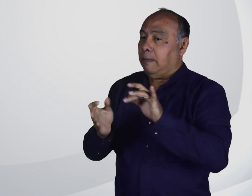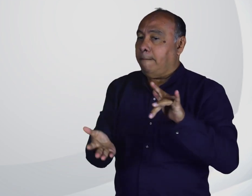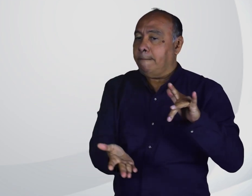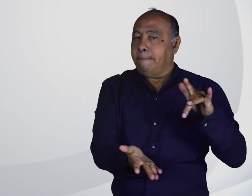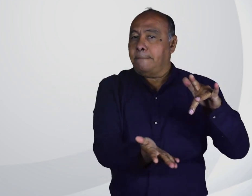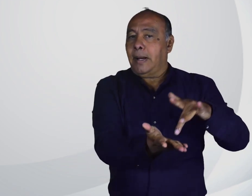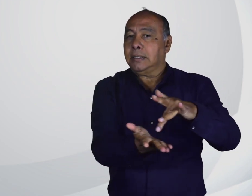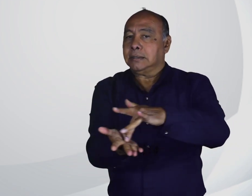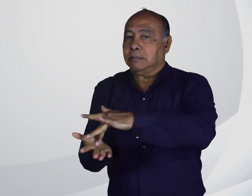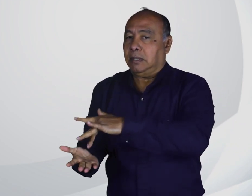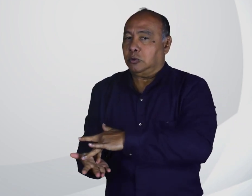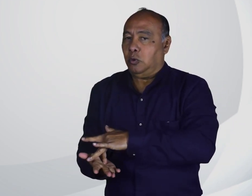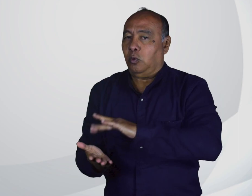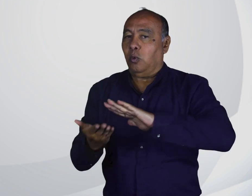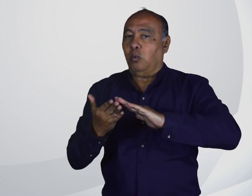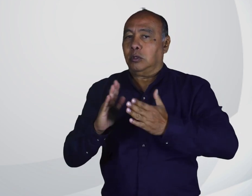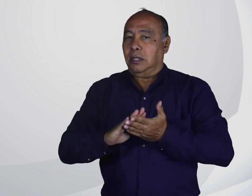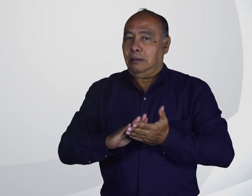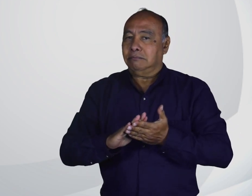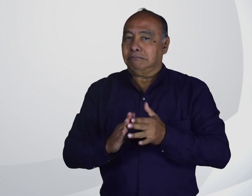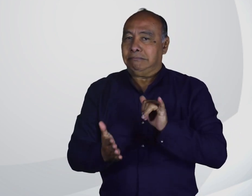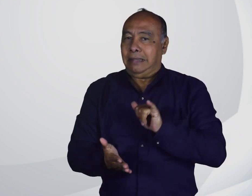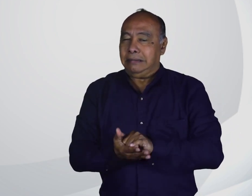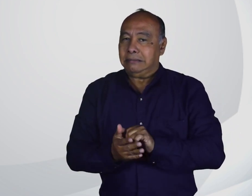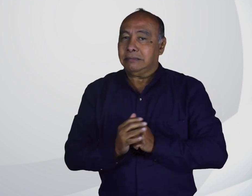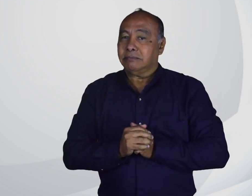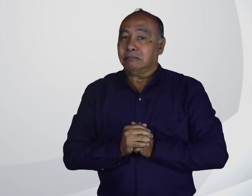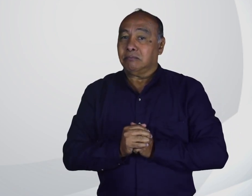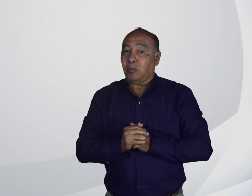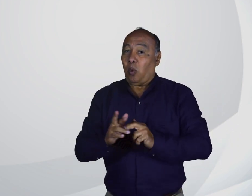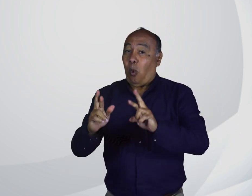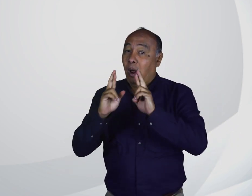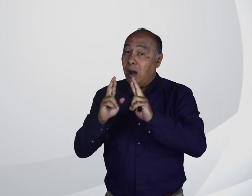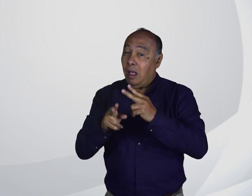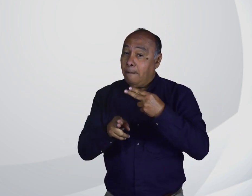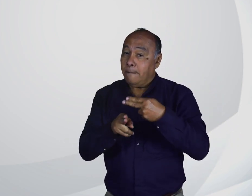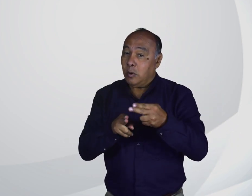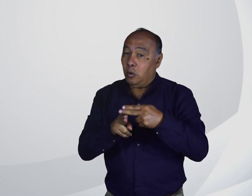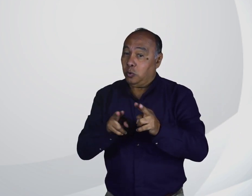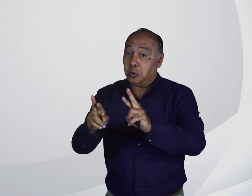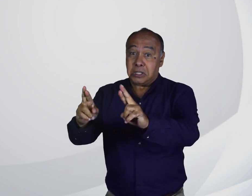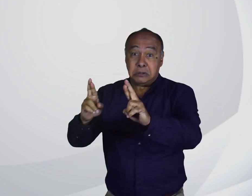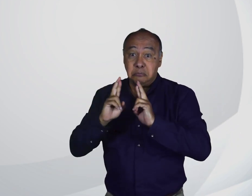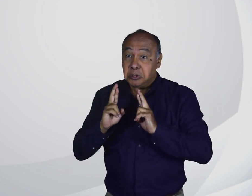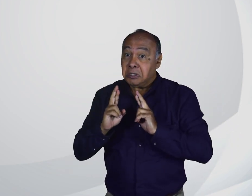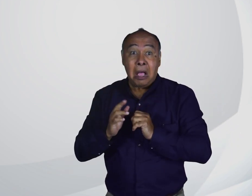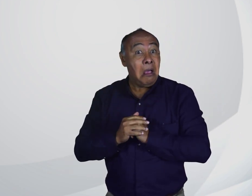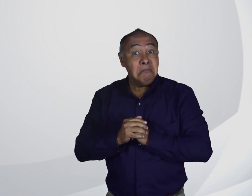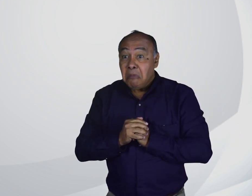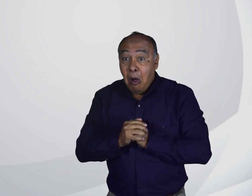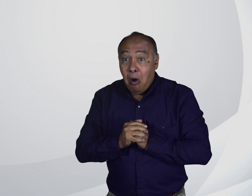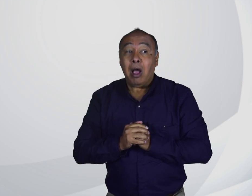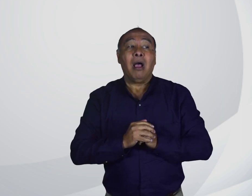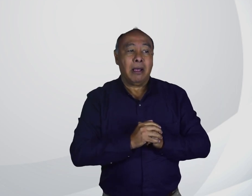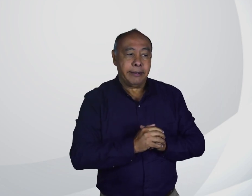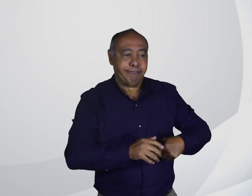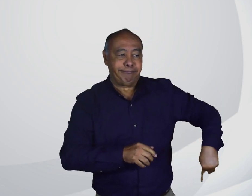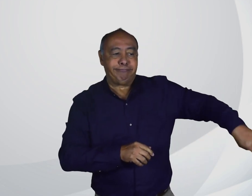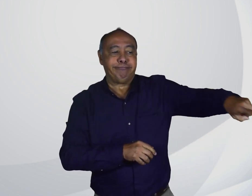nos faculta para la participación de esta comunidad. Si no tenemos una respuesta pronto, el comité